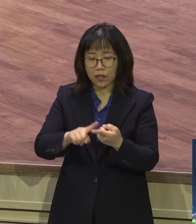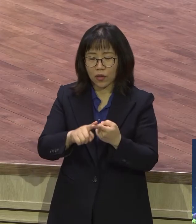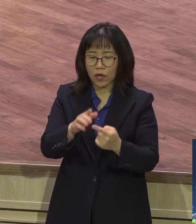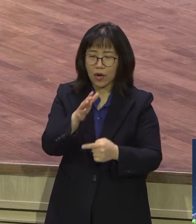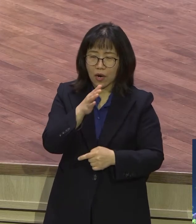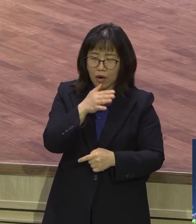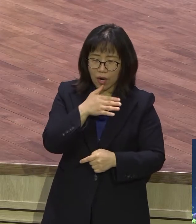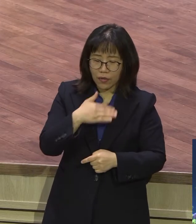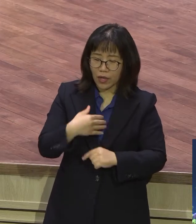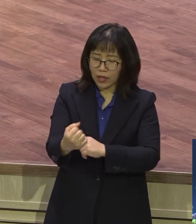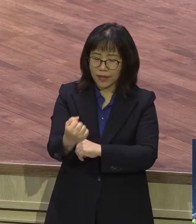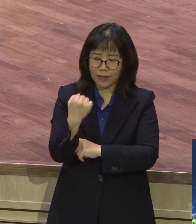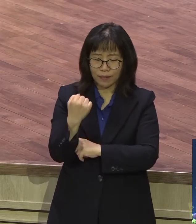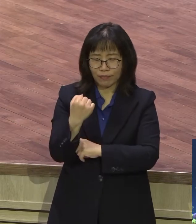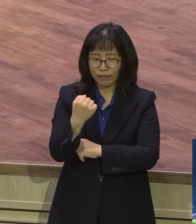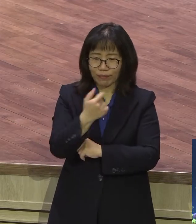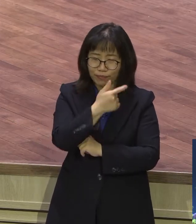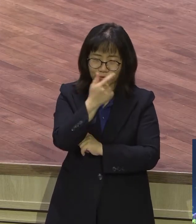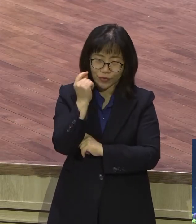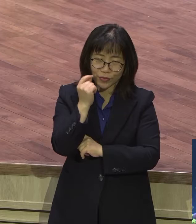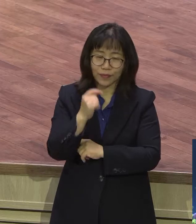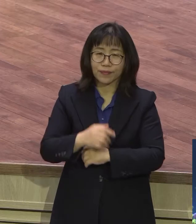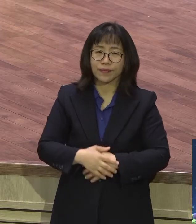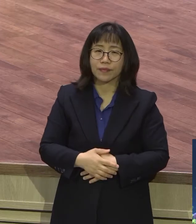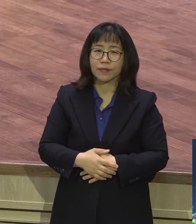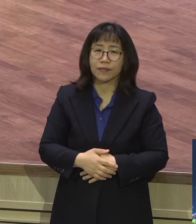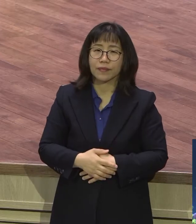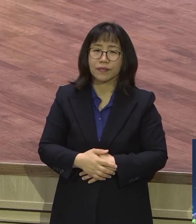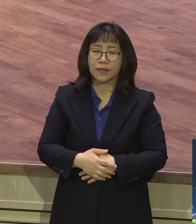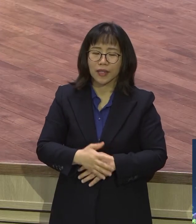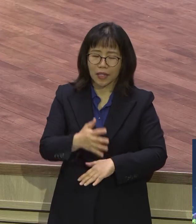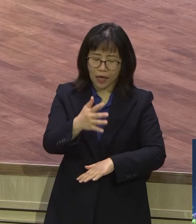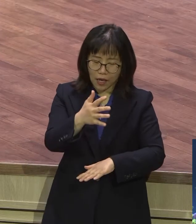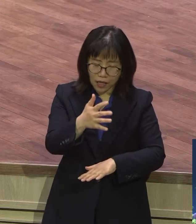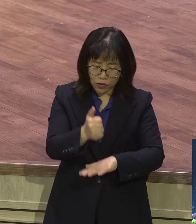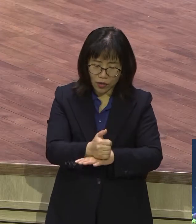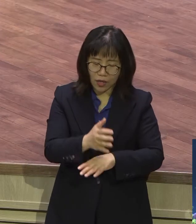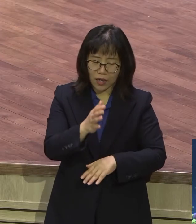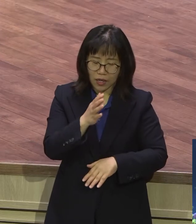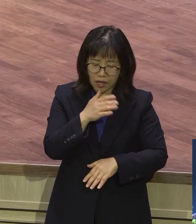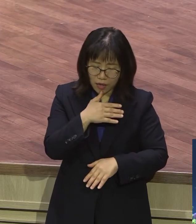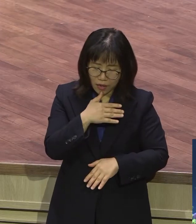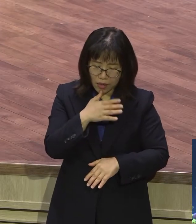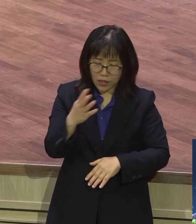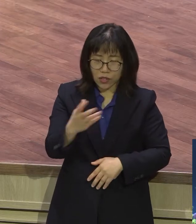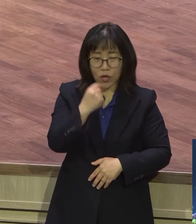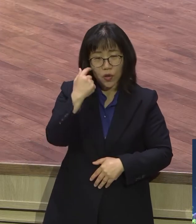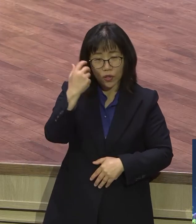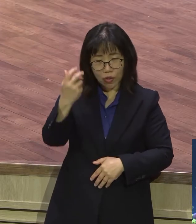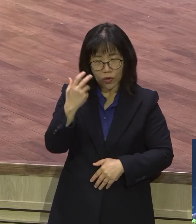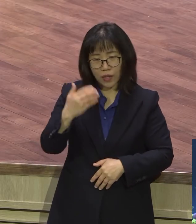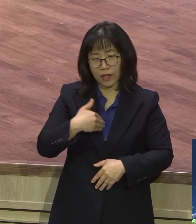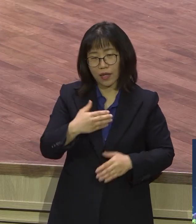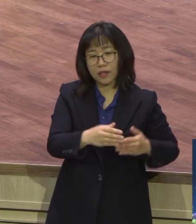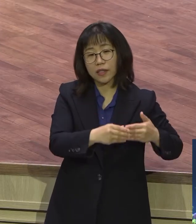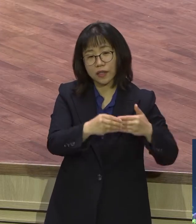그렇게 내가 했지 지나고 야 성령이 나를 이끄셨구나 성령이 끌려는 받아야 돼